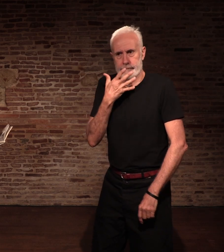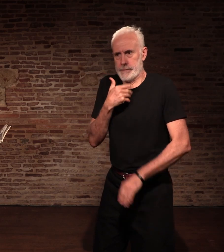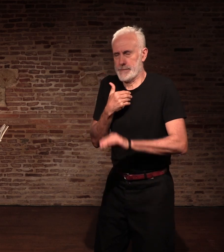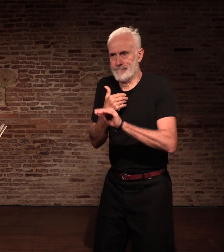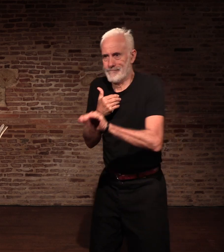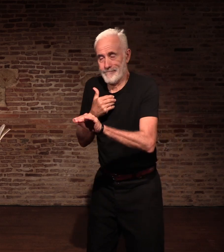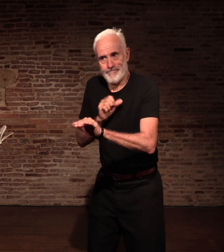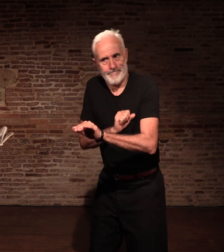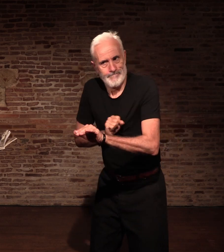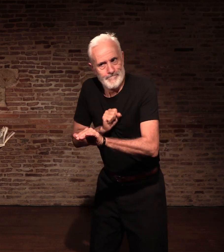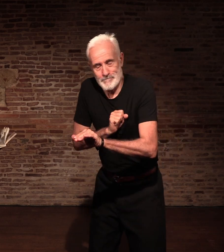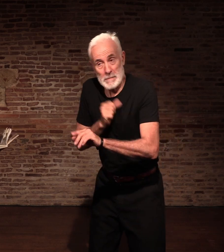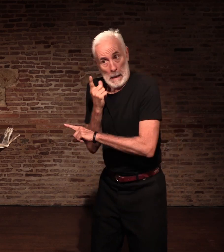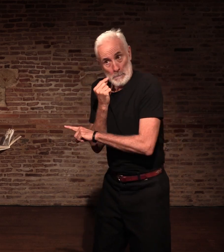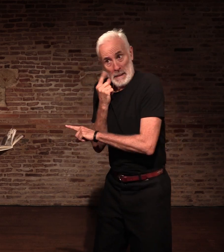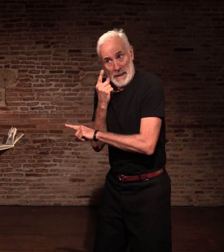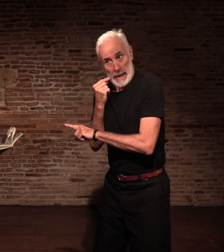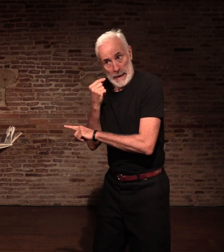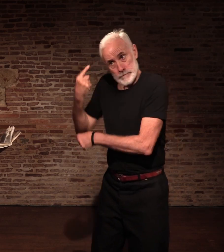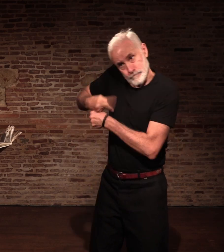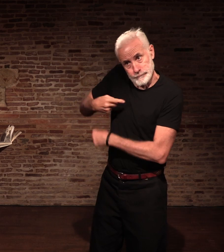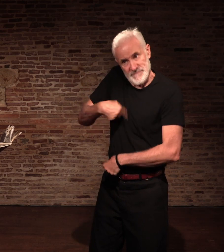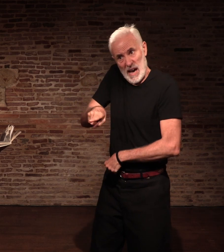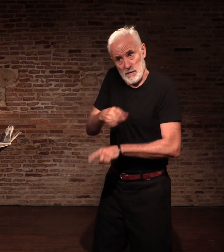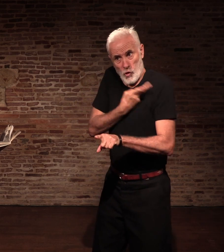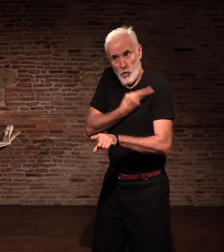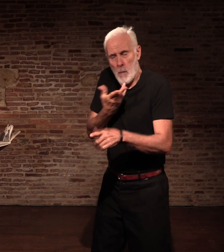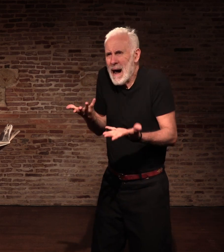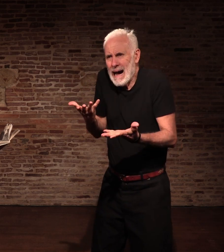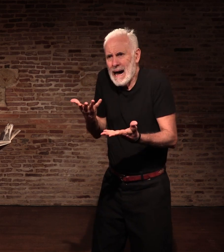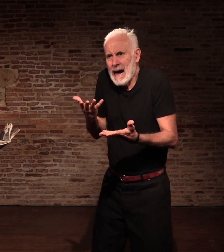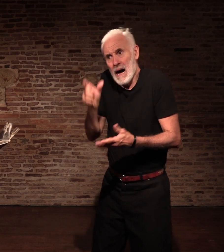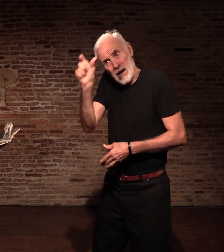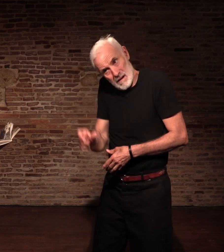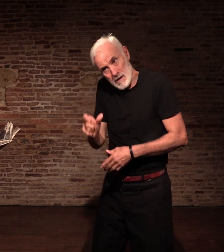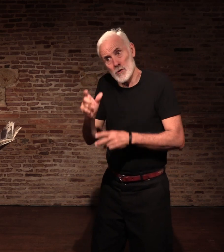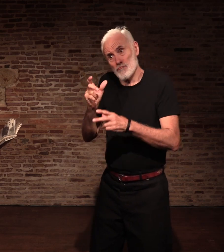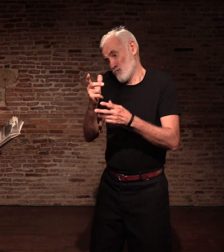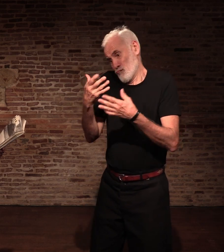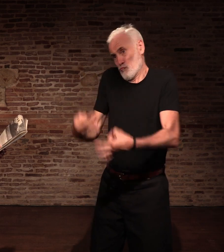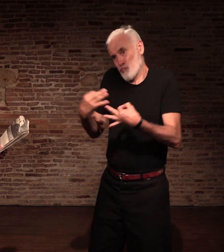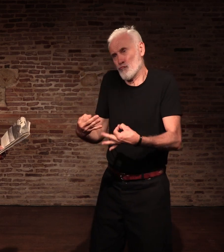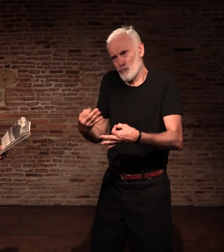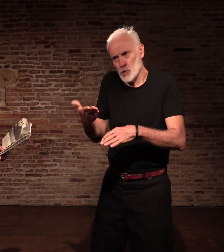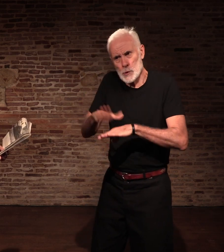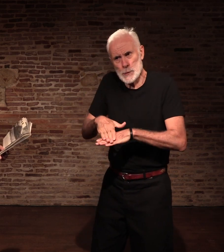méprise, mon père est persuadé que j'ai mauvaise haleine, mais c'est chez un généraliste qu'il m'a envoyé.